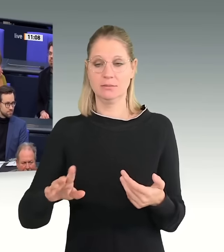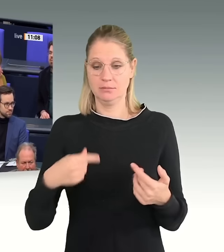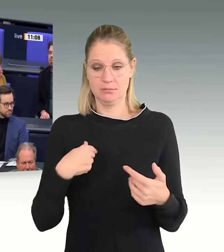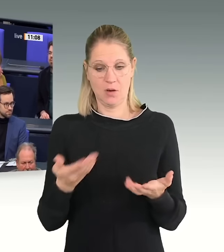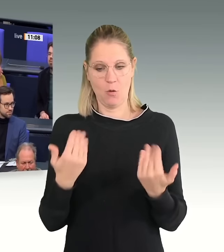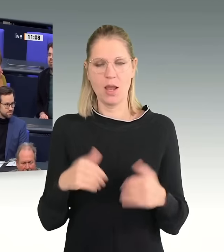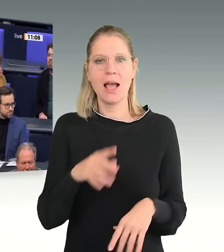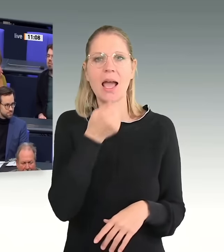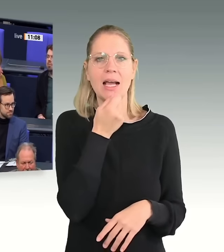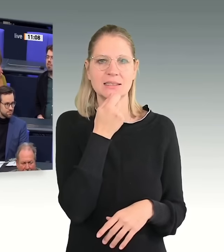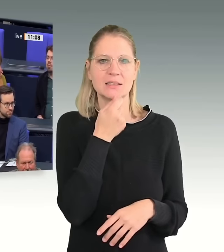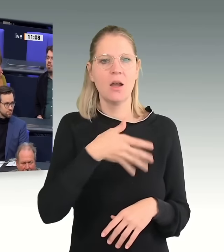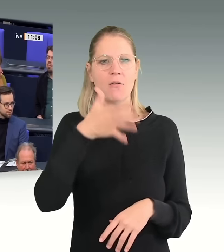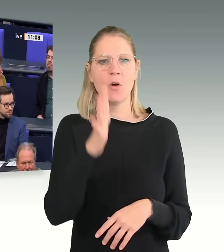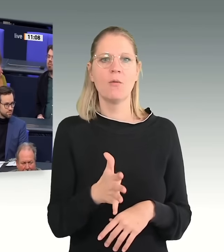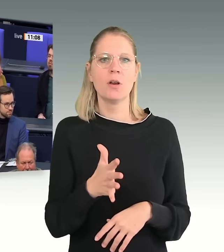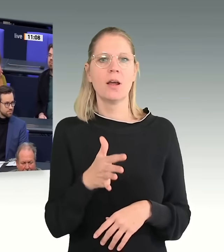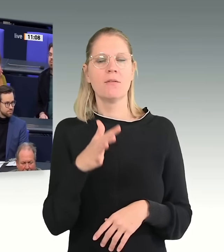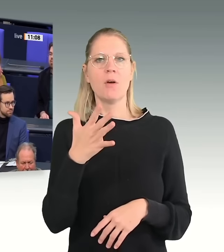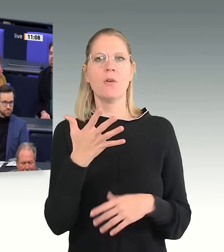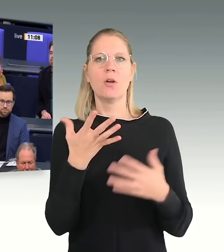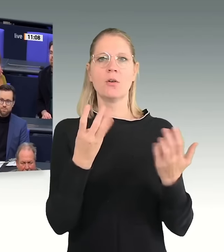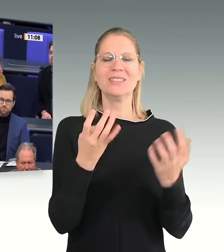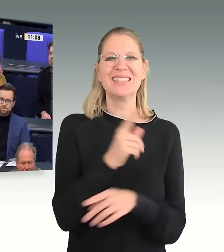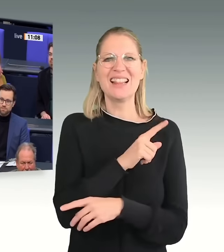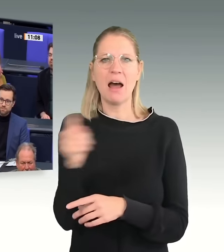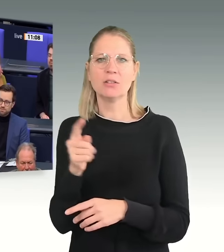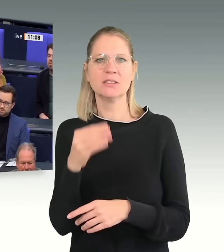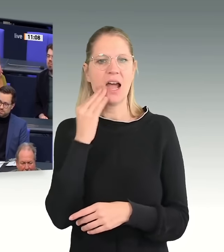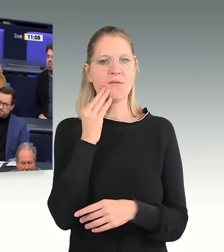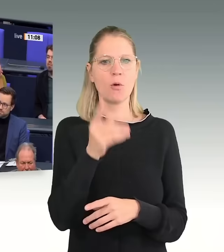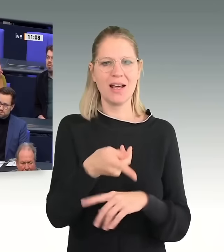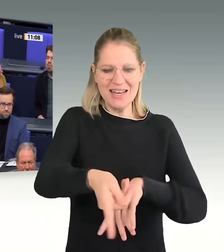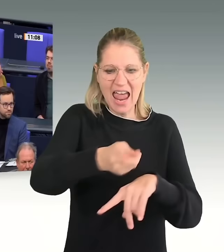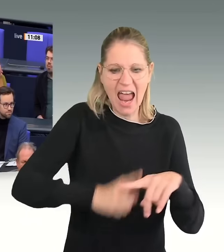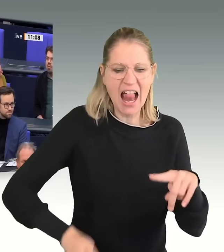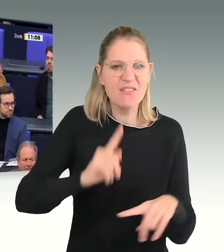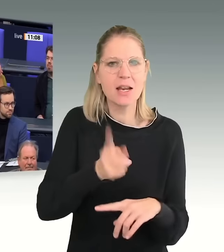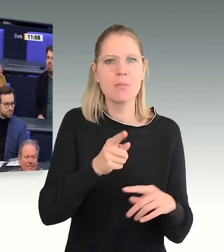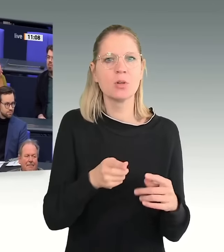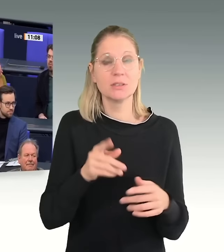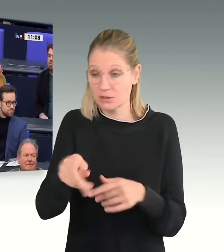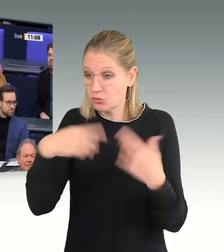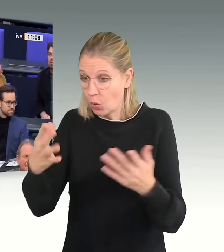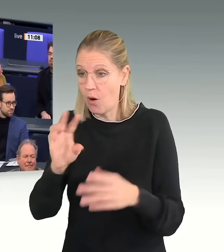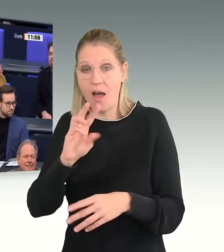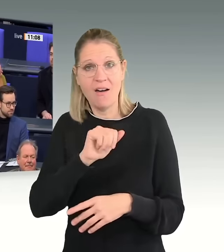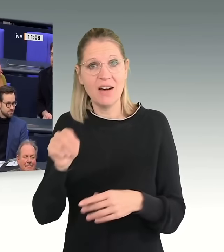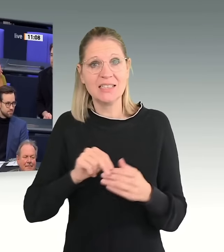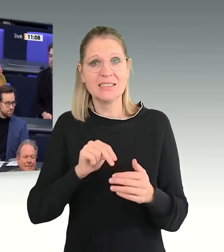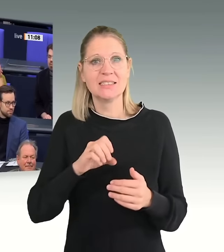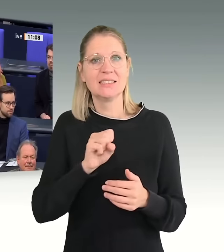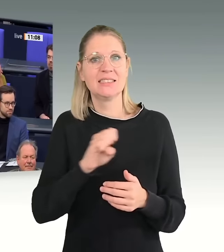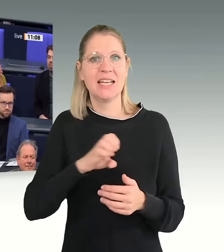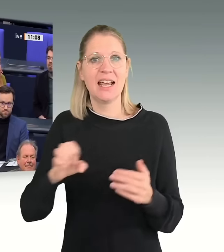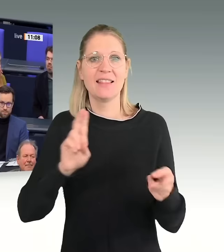595.000 Einwohnerinnen und Einwohner. Herr Kollege, müssen uns kommen jetzt. Hälfte müssten nach dem, was Sie bei dem Wannsee-Treffen geplant haben,